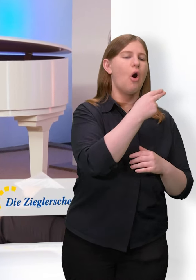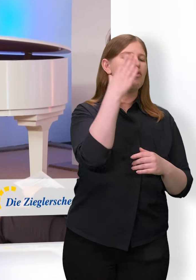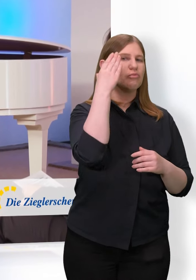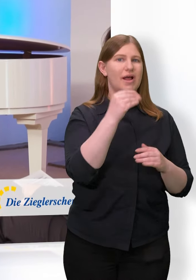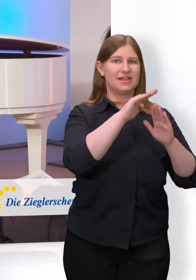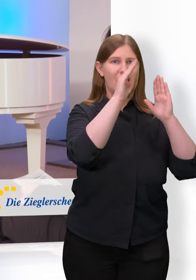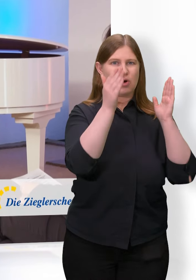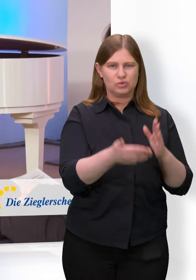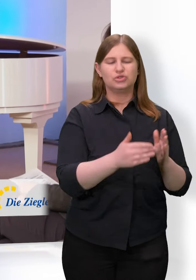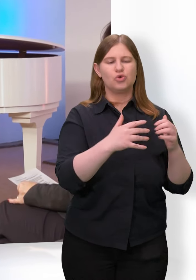Rettungseinstalt.